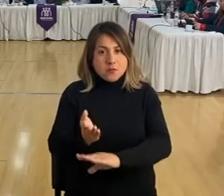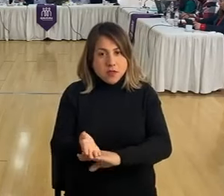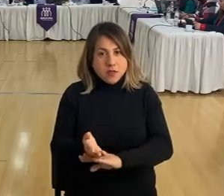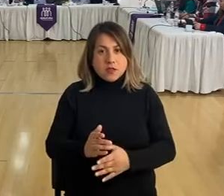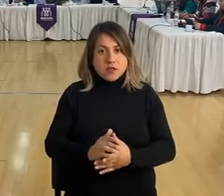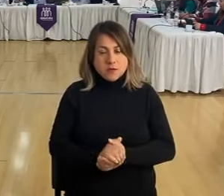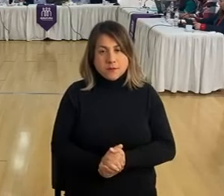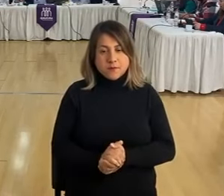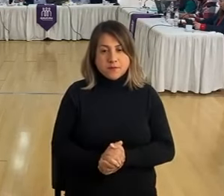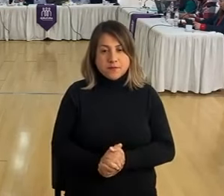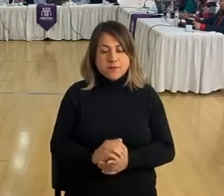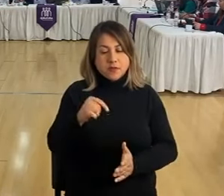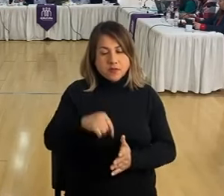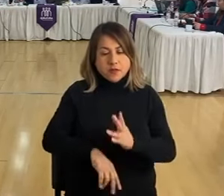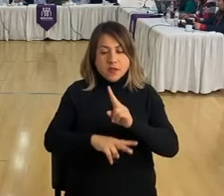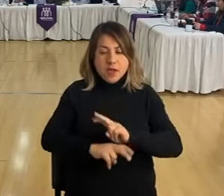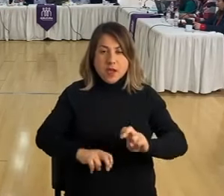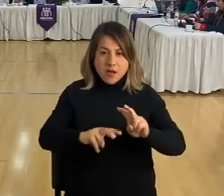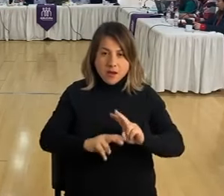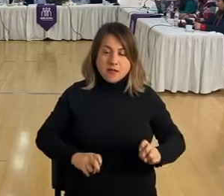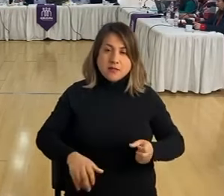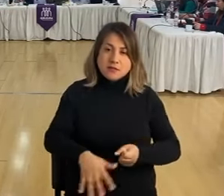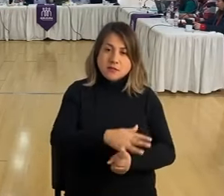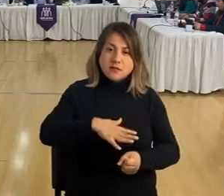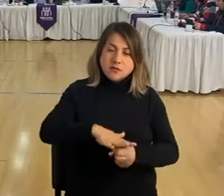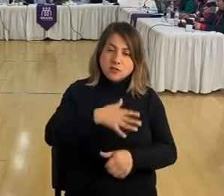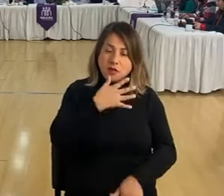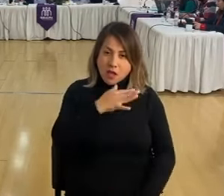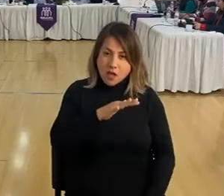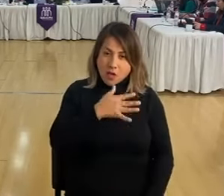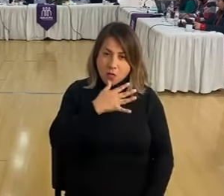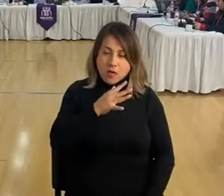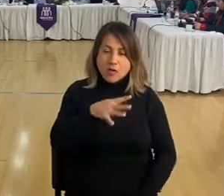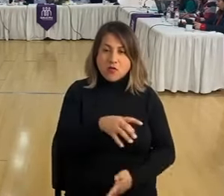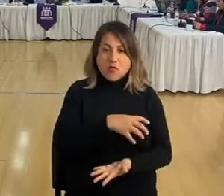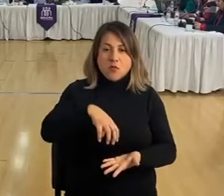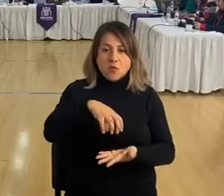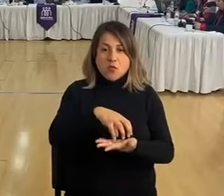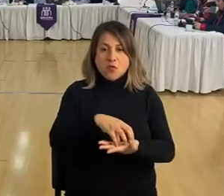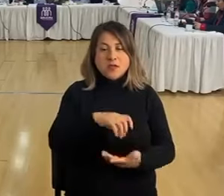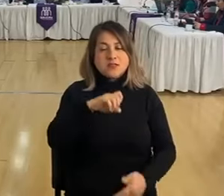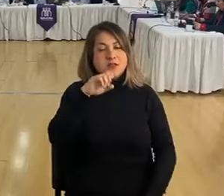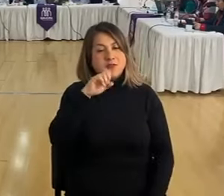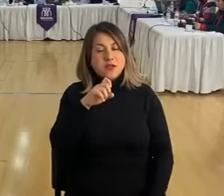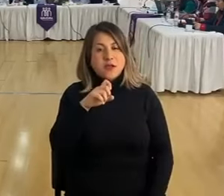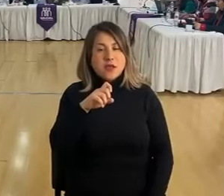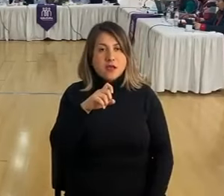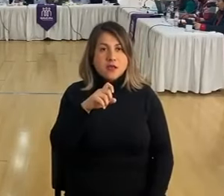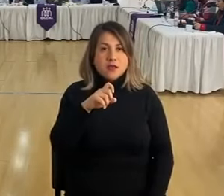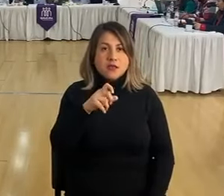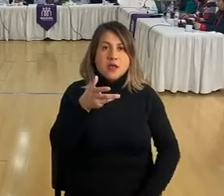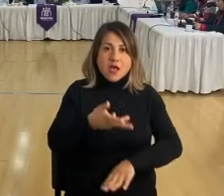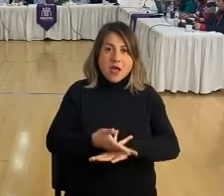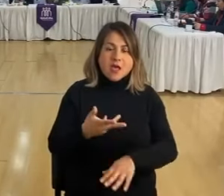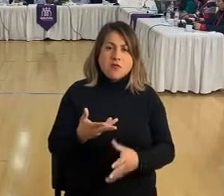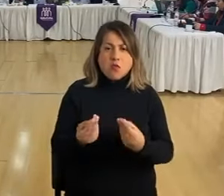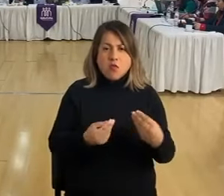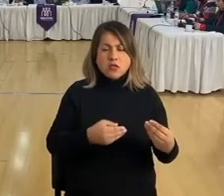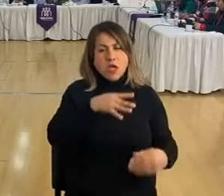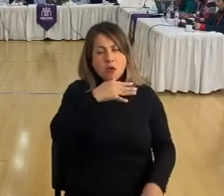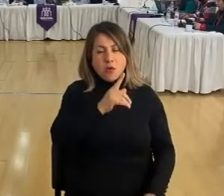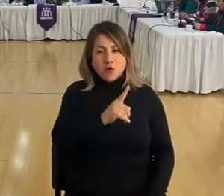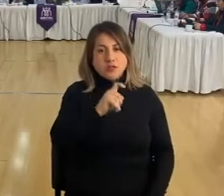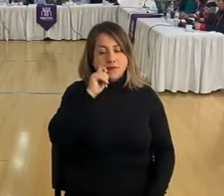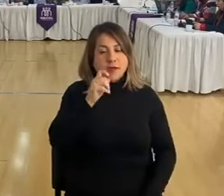un continuo análisis de la situación hídrica de la Comuna, no tanto por la cantidad que existe, sino la